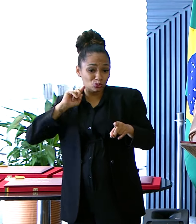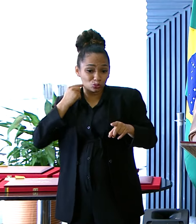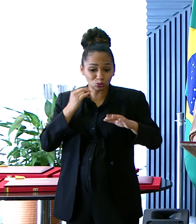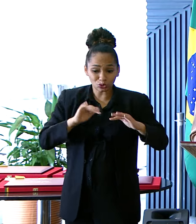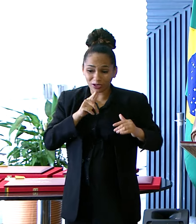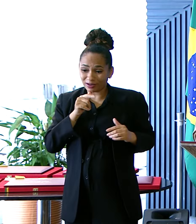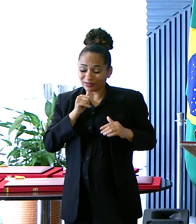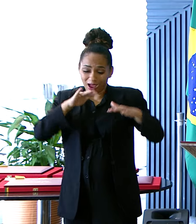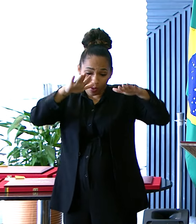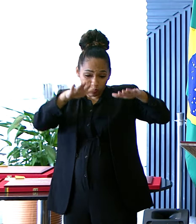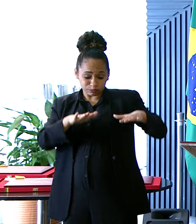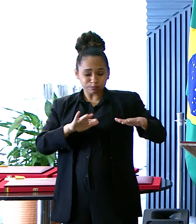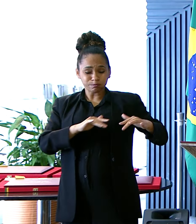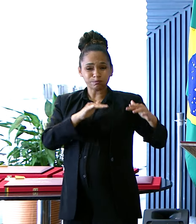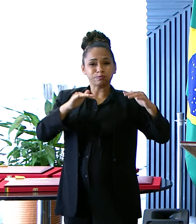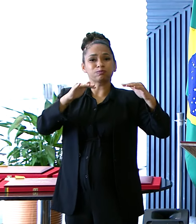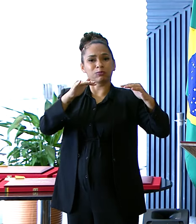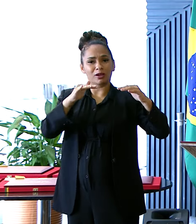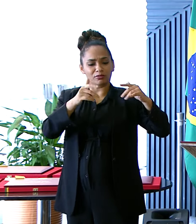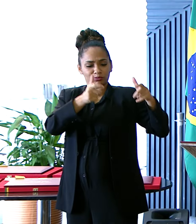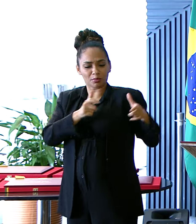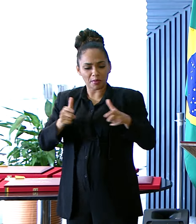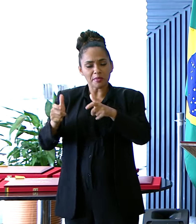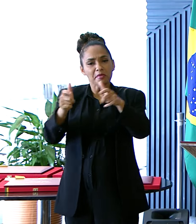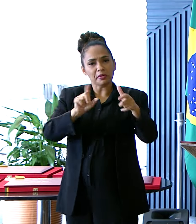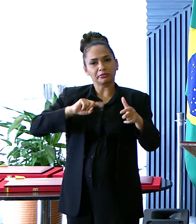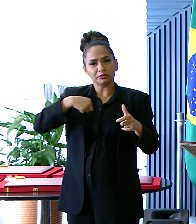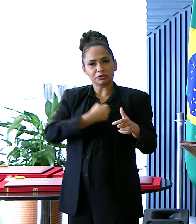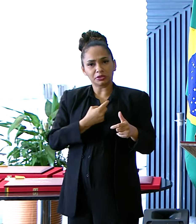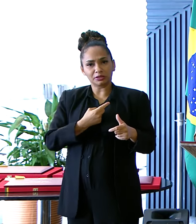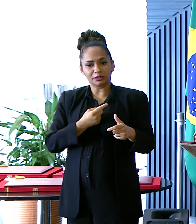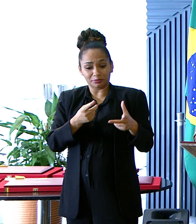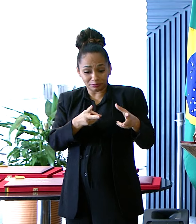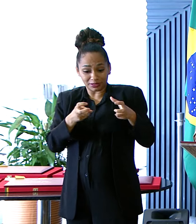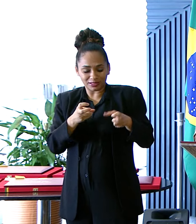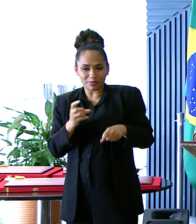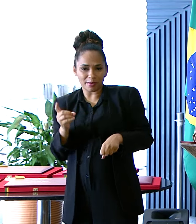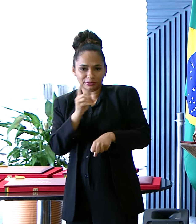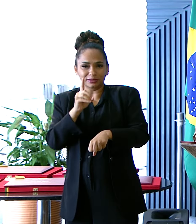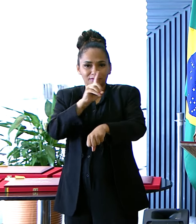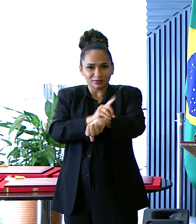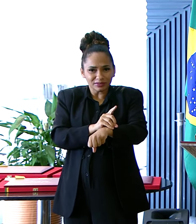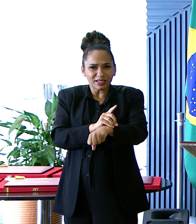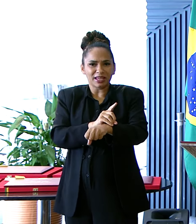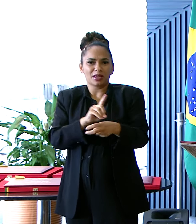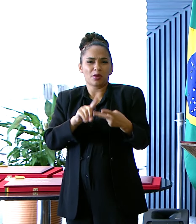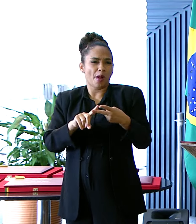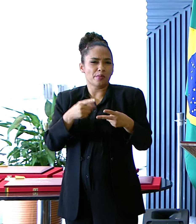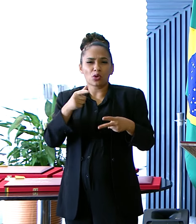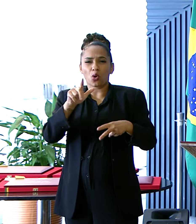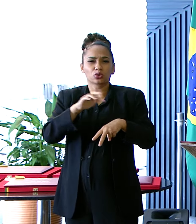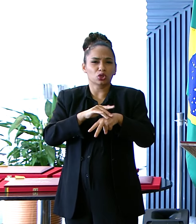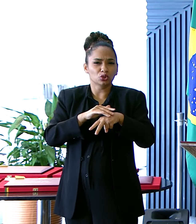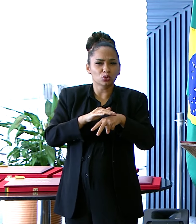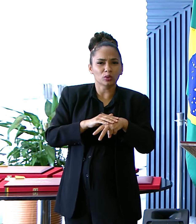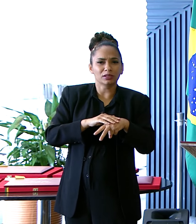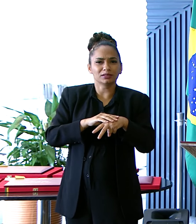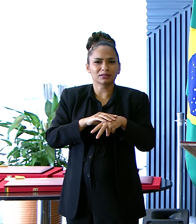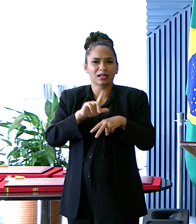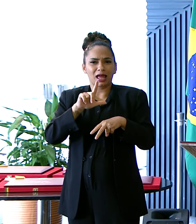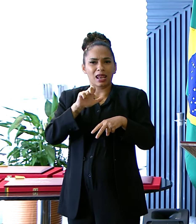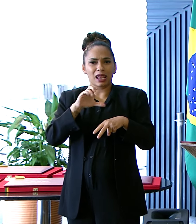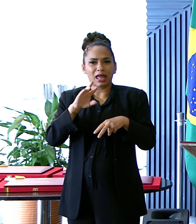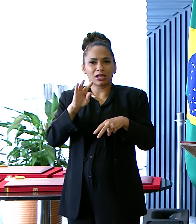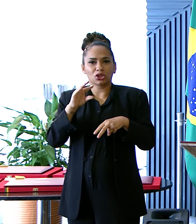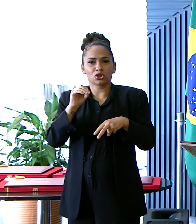tanto tempo Paradas Em algumas regiões Nós vimos a dengue Crescer Vimos a leptospirose Crescer Já há mortes